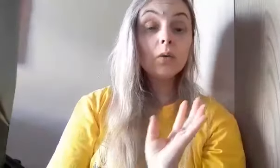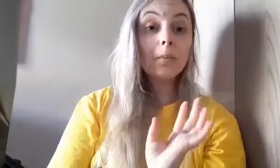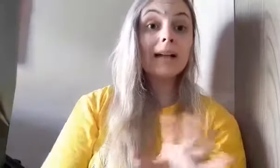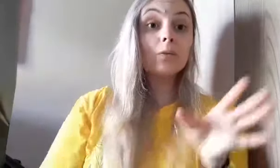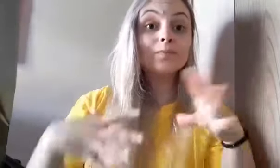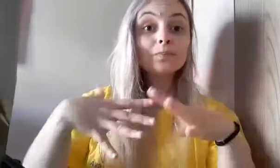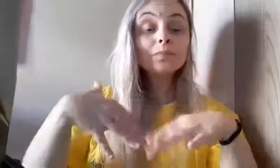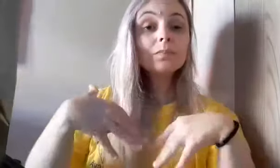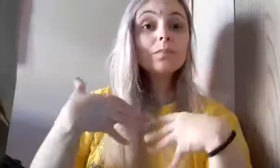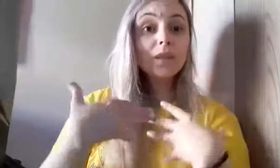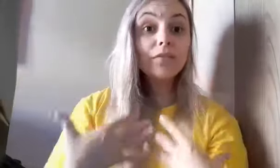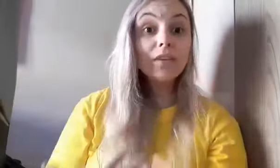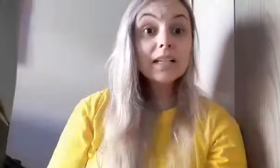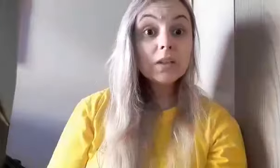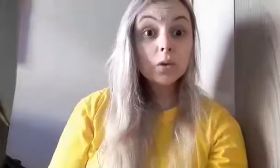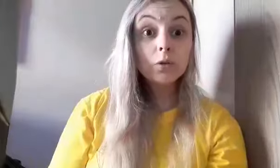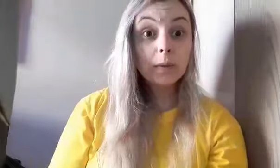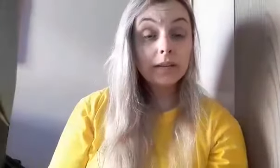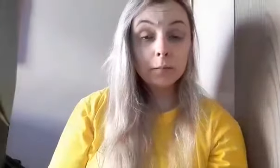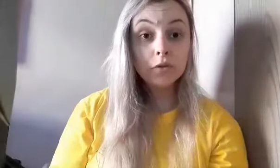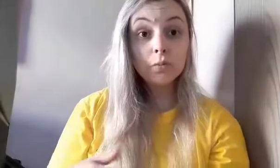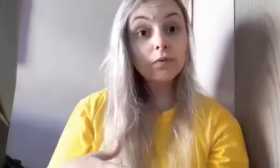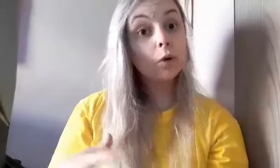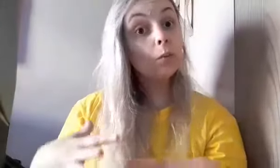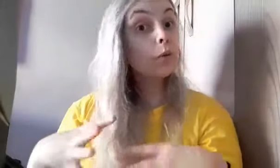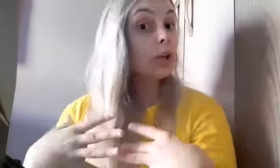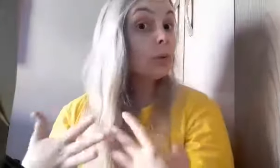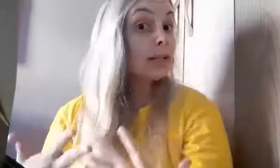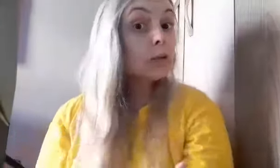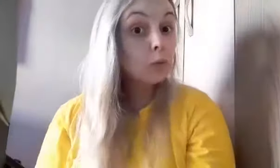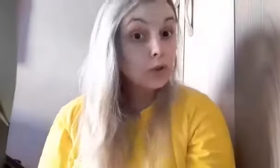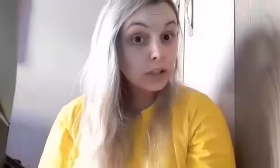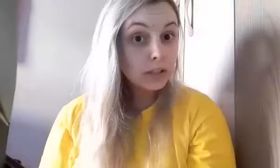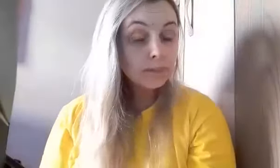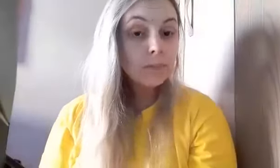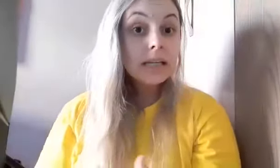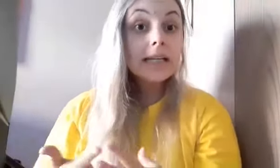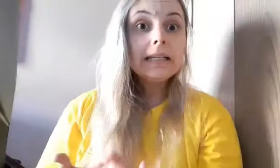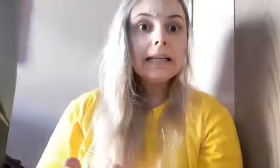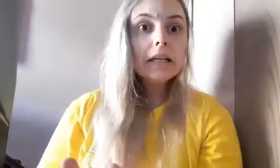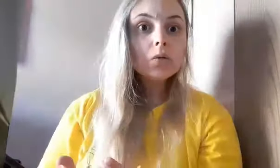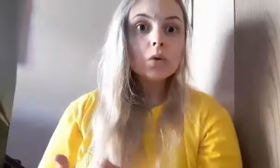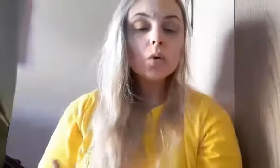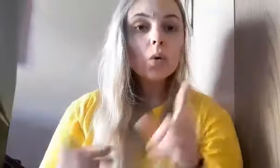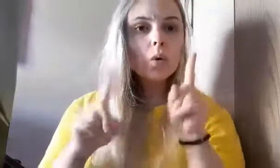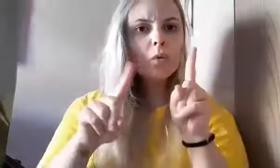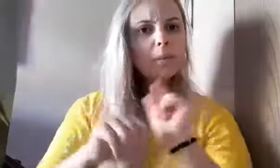Lobato fez a história do Peter Pan de uma forma um pouquinho mais lúdica e ele usou uma